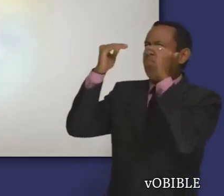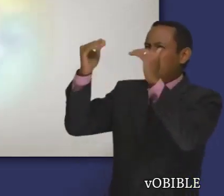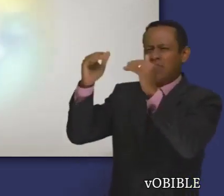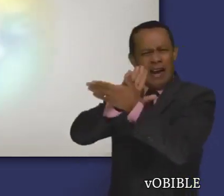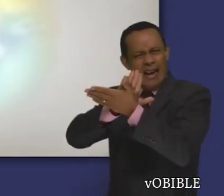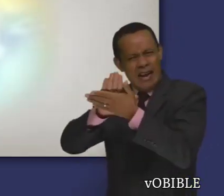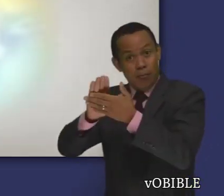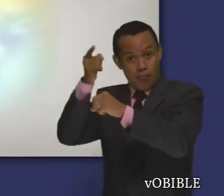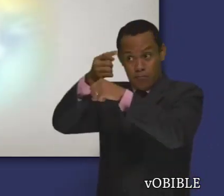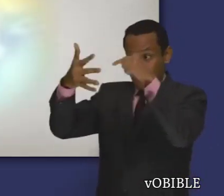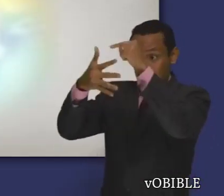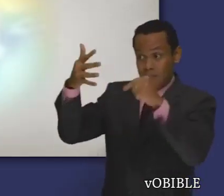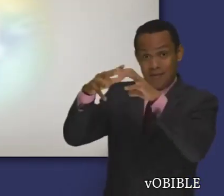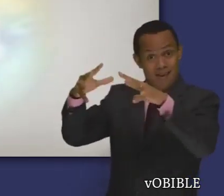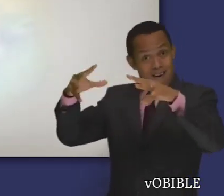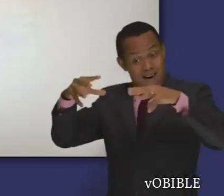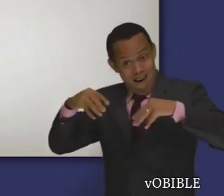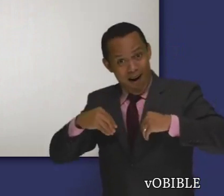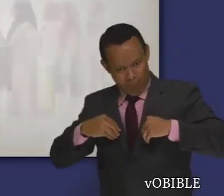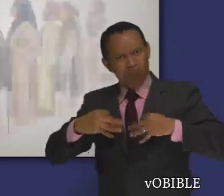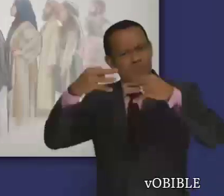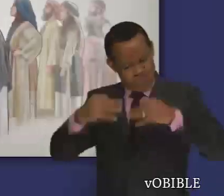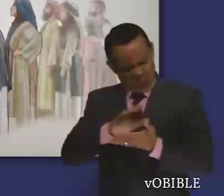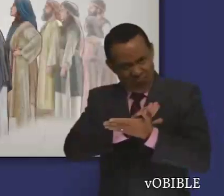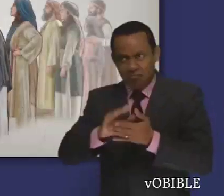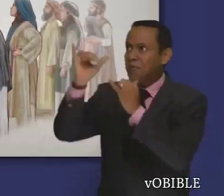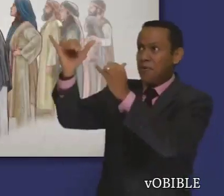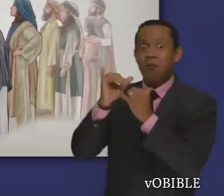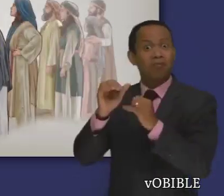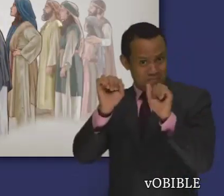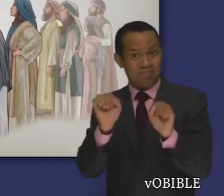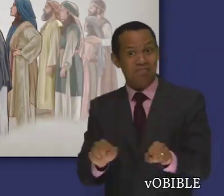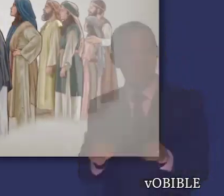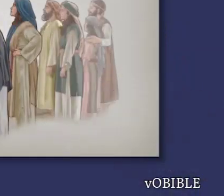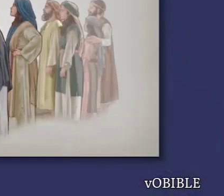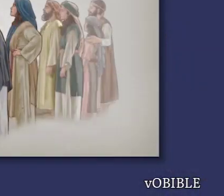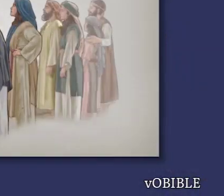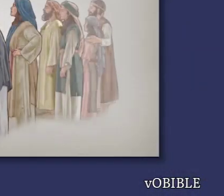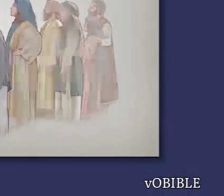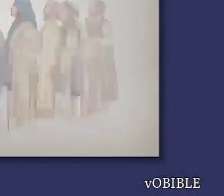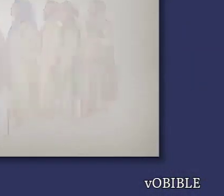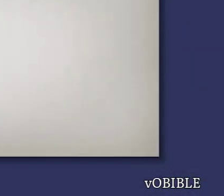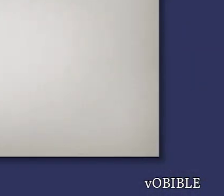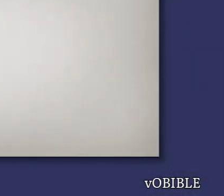Levítico se centra en que Jehová es santo y en que su pueblo puede ser santo si obedece sus leyes.